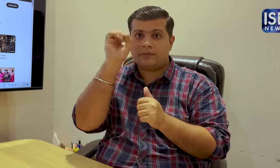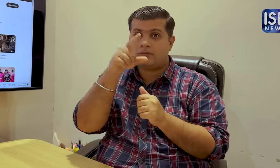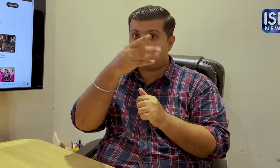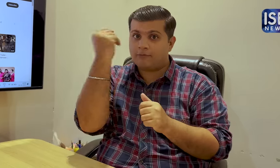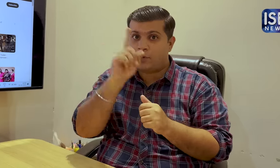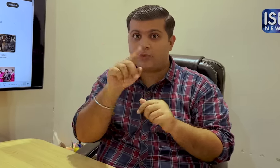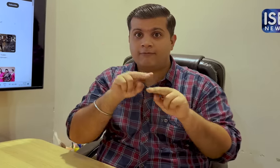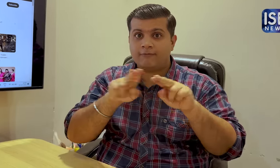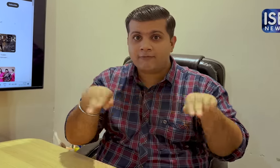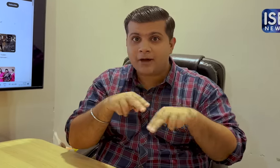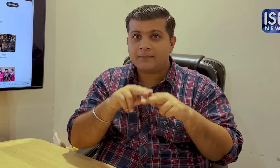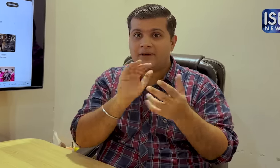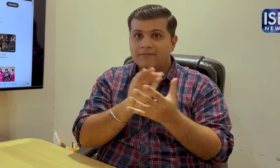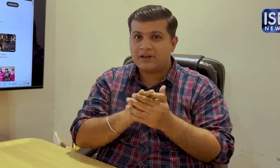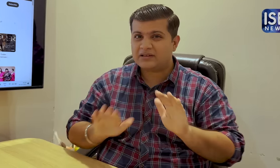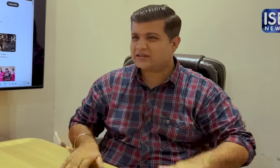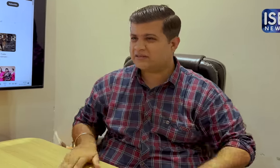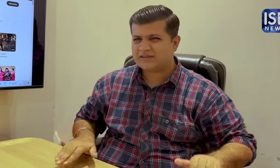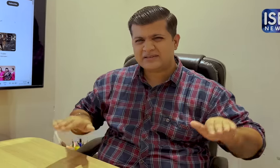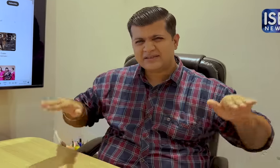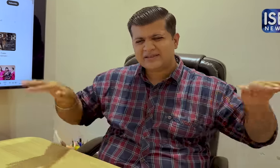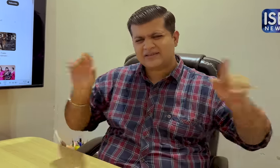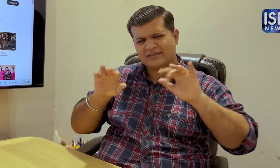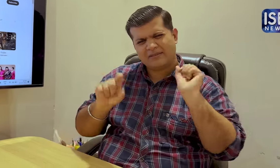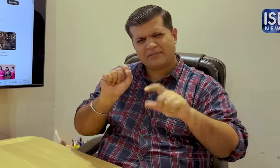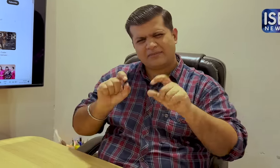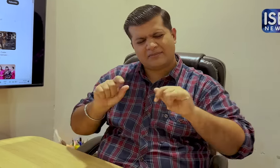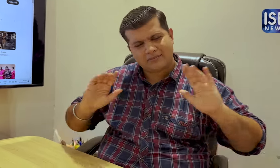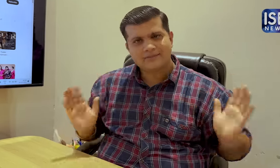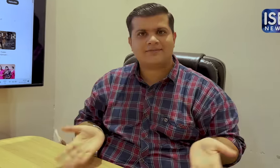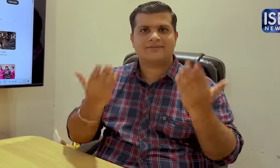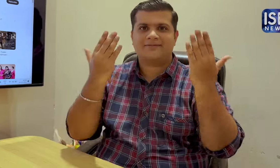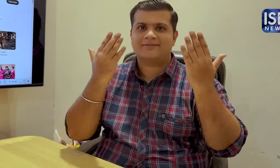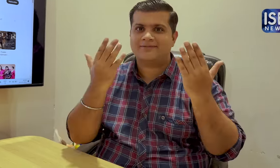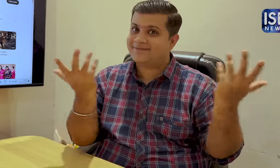उन्ही लिंक्स को फॉलो करें मैसेच फेलार अपने परिवारों दोस्तों को कमेंट करने के लिए कहिए